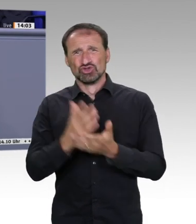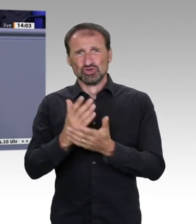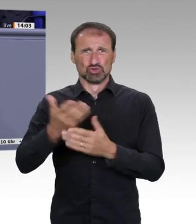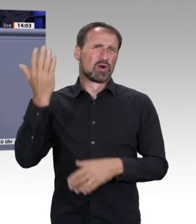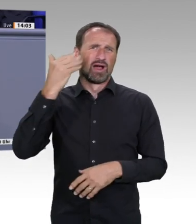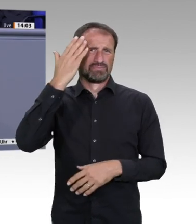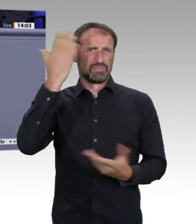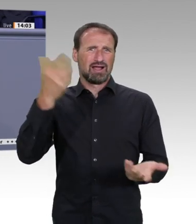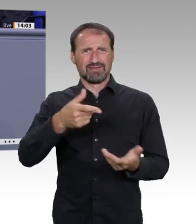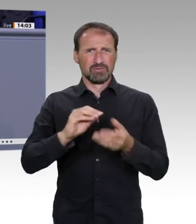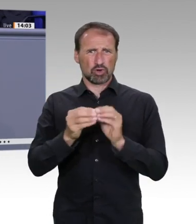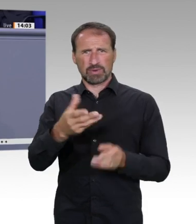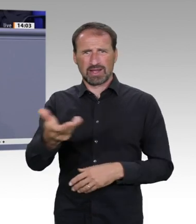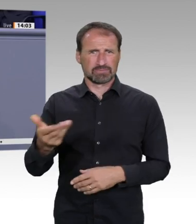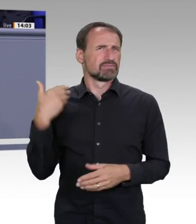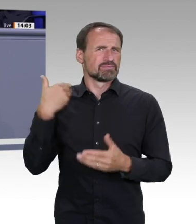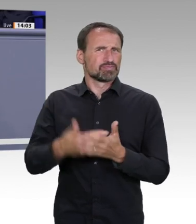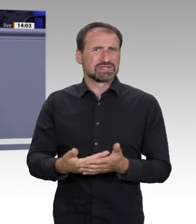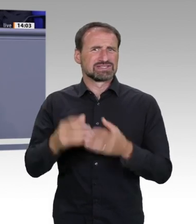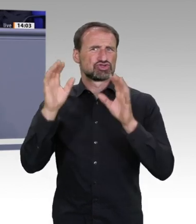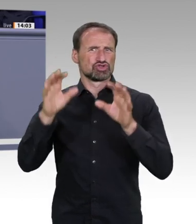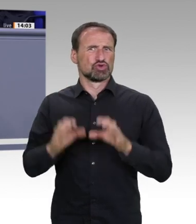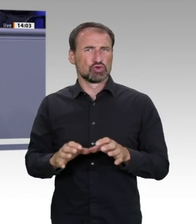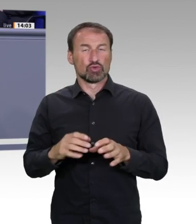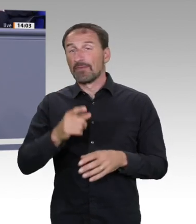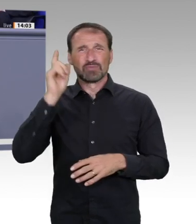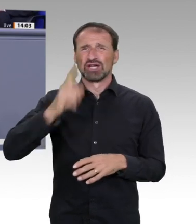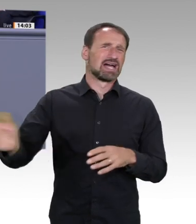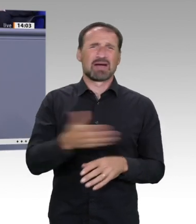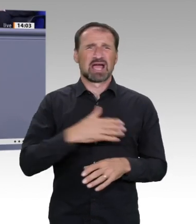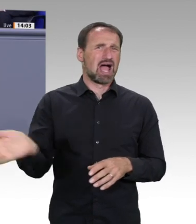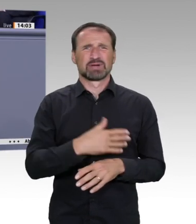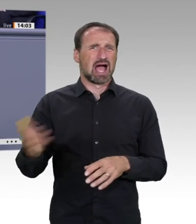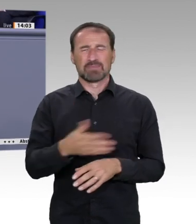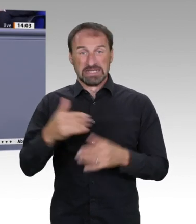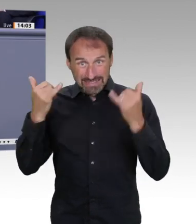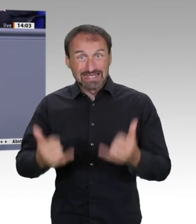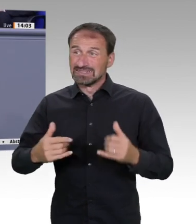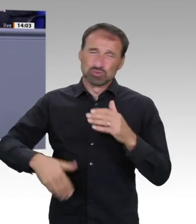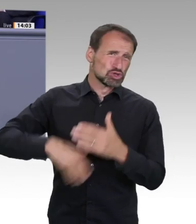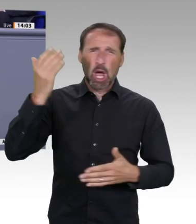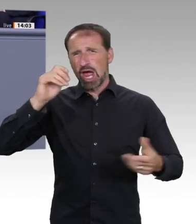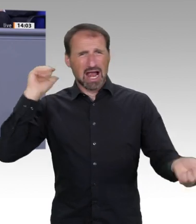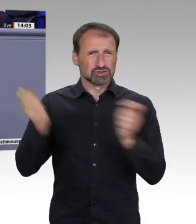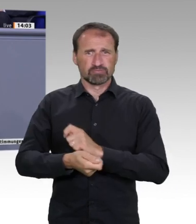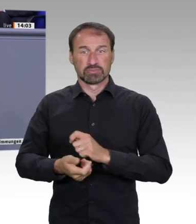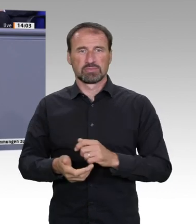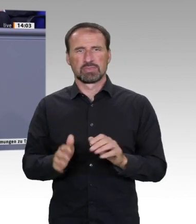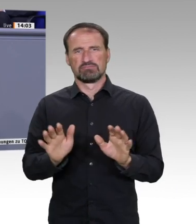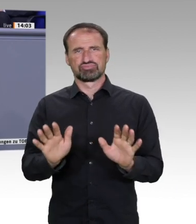selbstbestimmtes Leben ist und wir nur künftige Probleme lösen